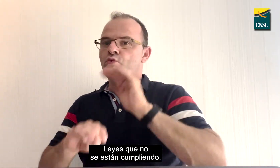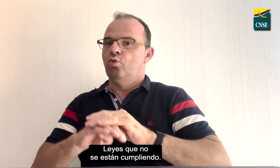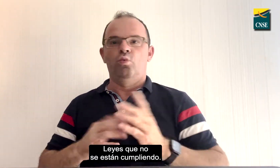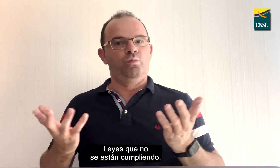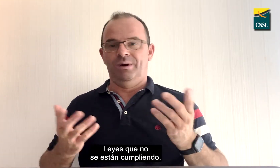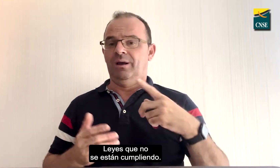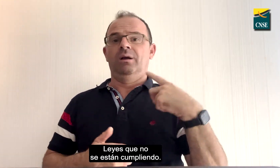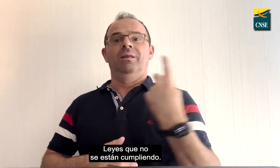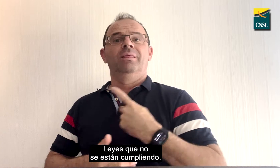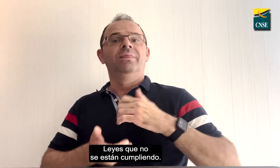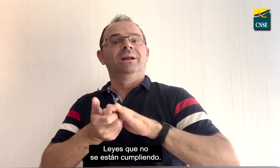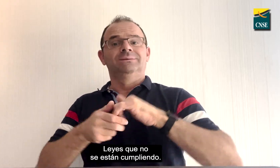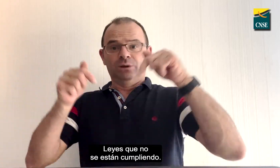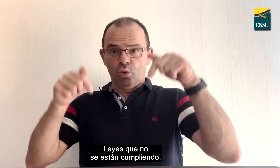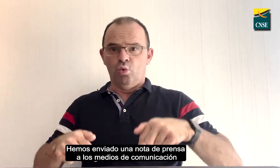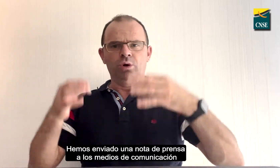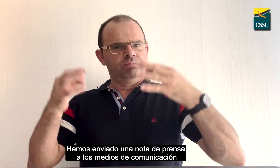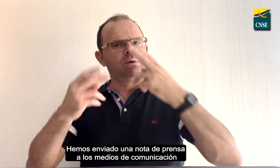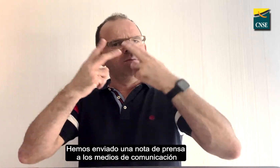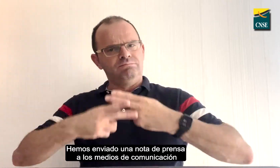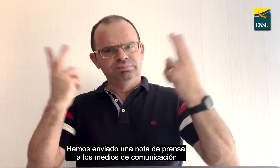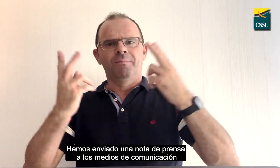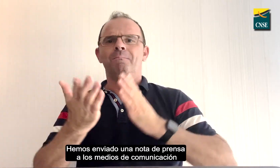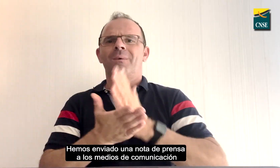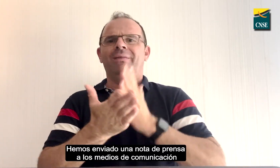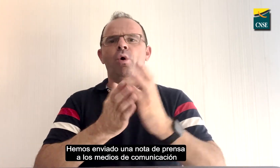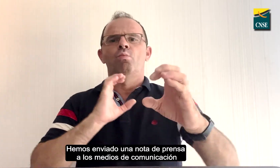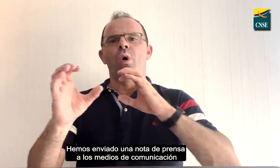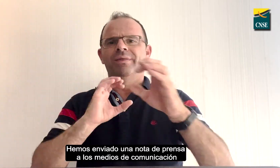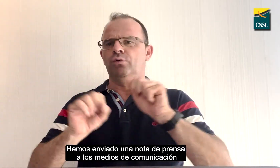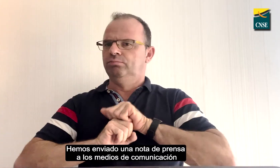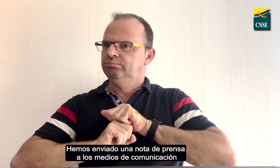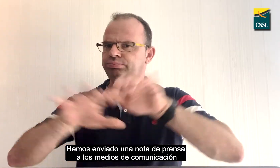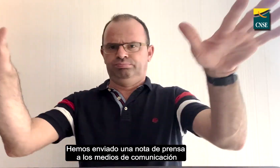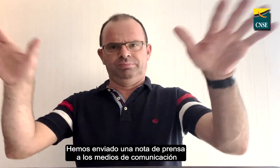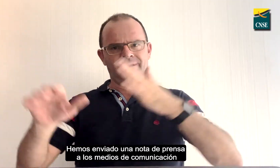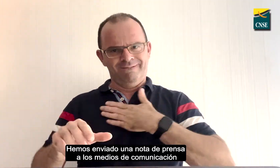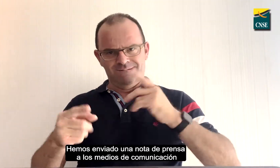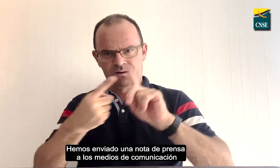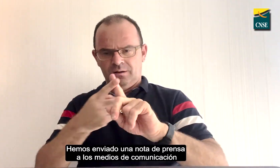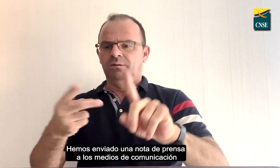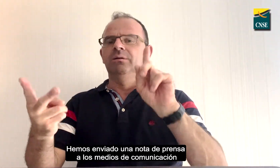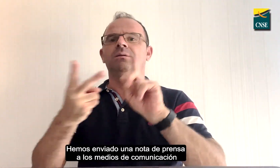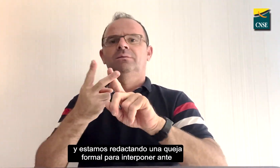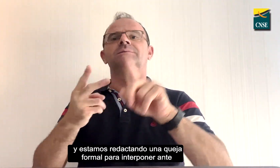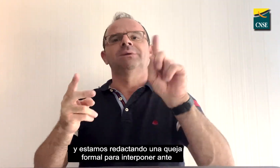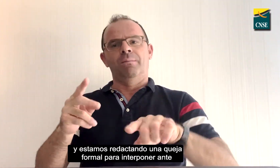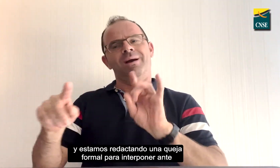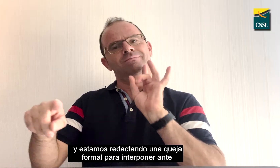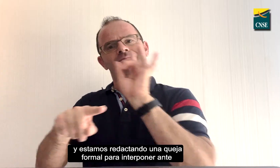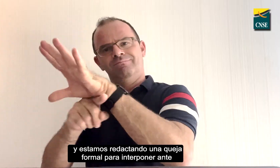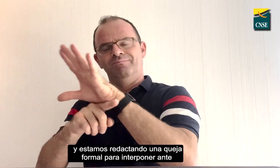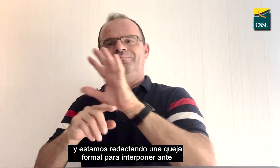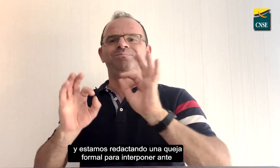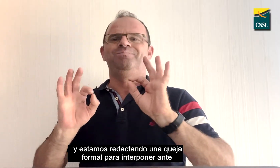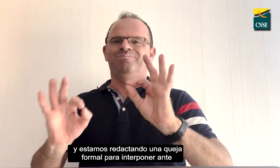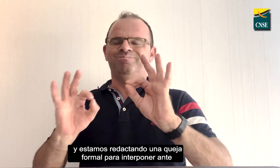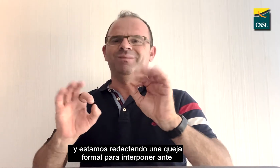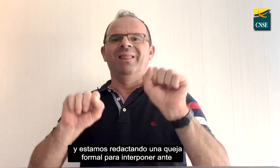Hemos enviado una nota de prensa a los medios de comunicación y estamos redactando una queja formal para interponer ante la